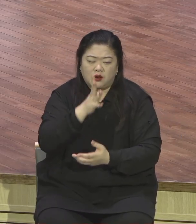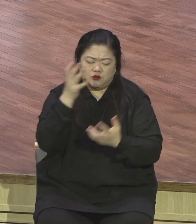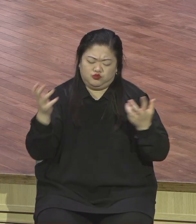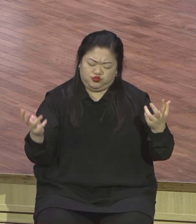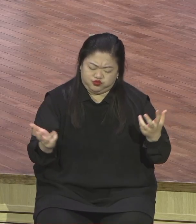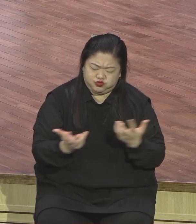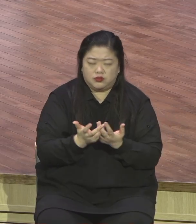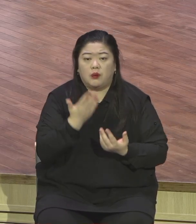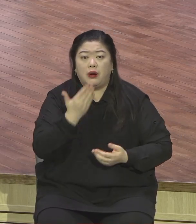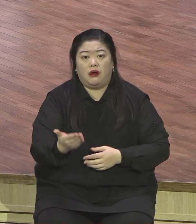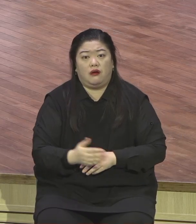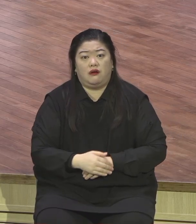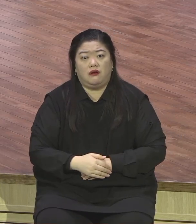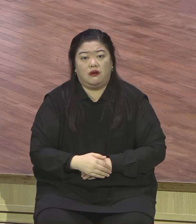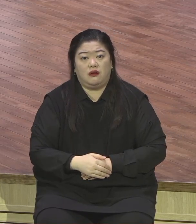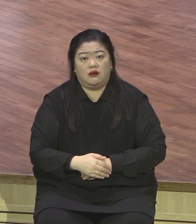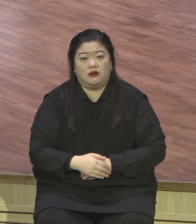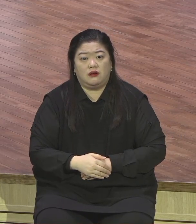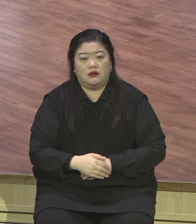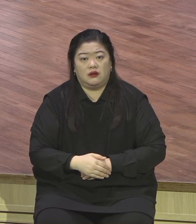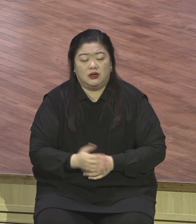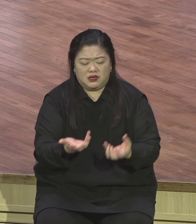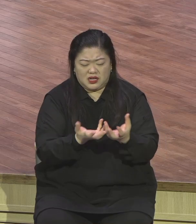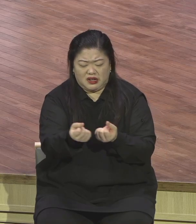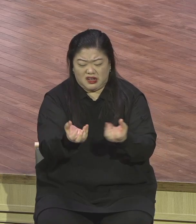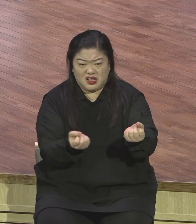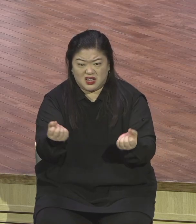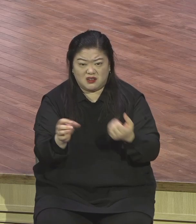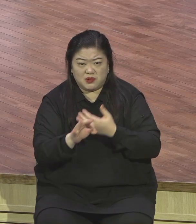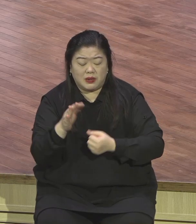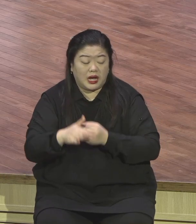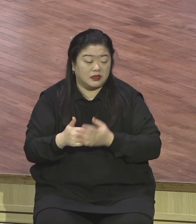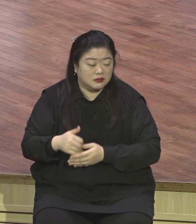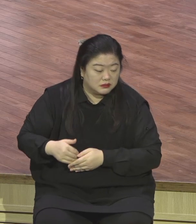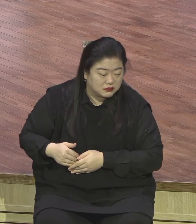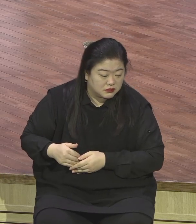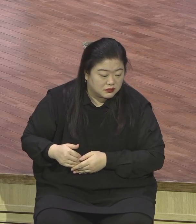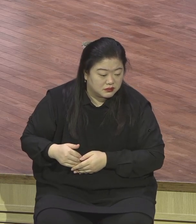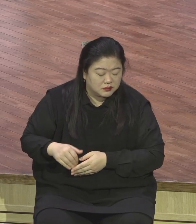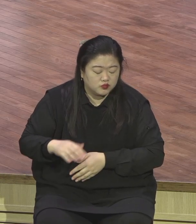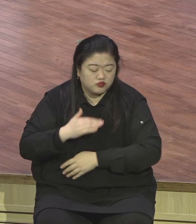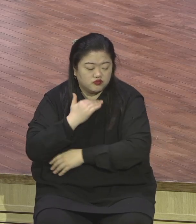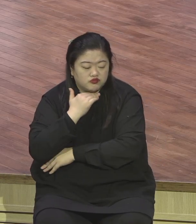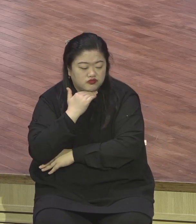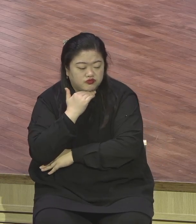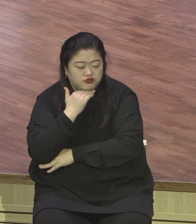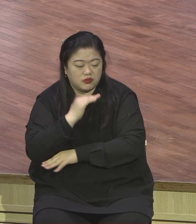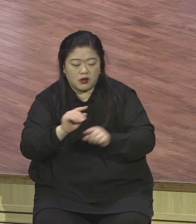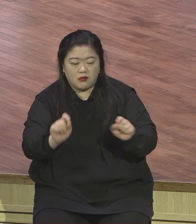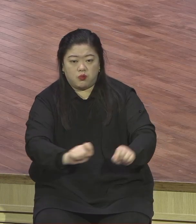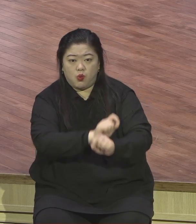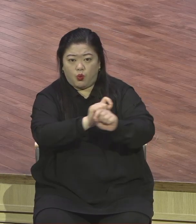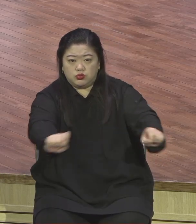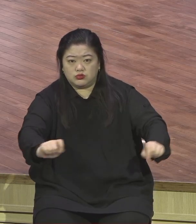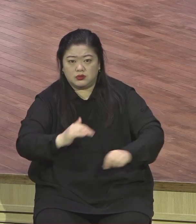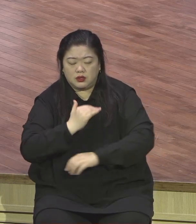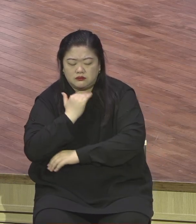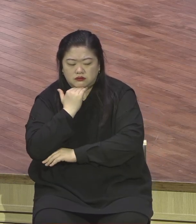성의역사입니까. 역사 안합니다. 절대로. 모두가 다 은혜의 말씀 강단의